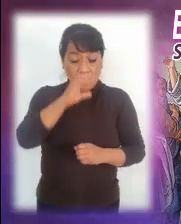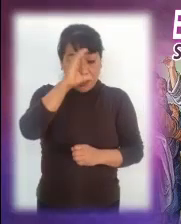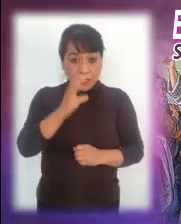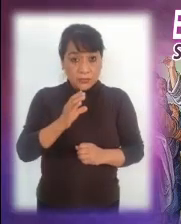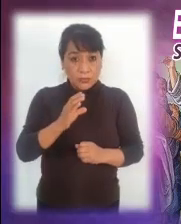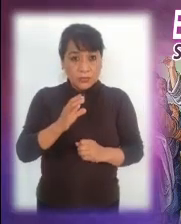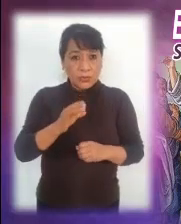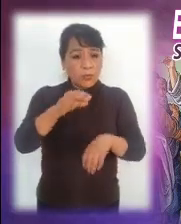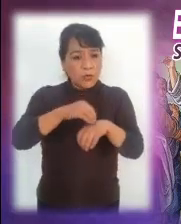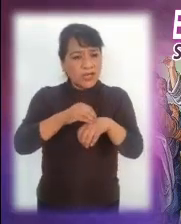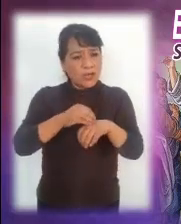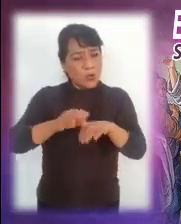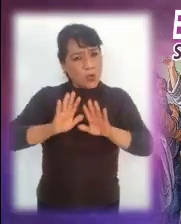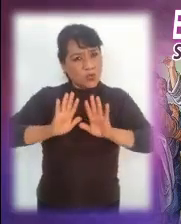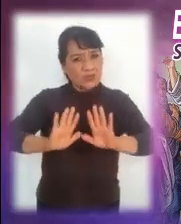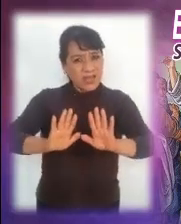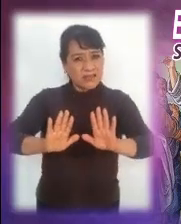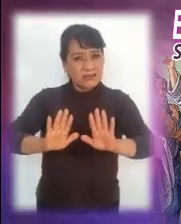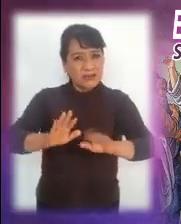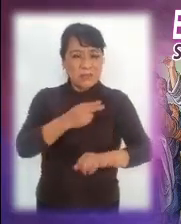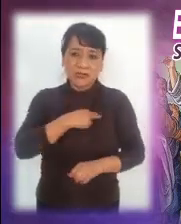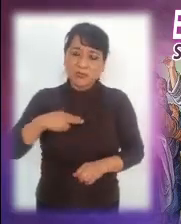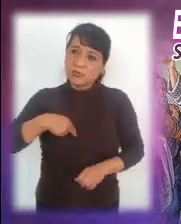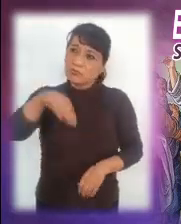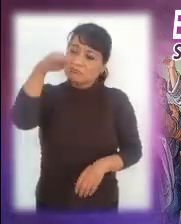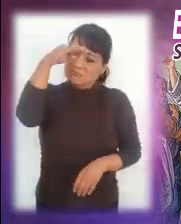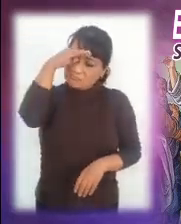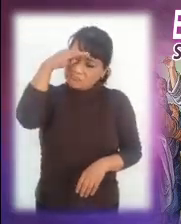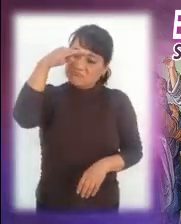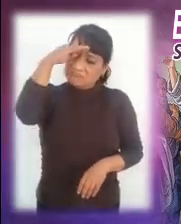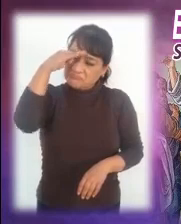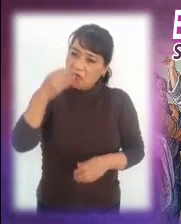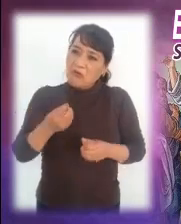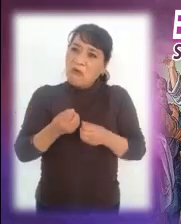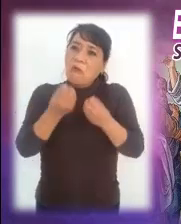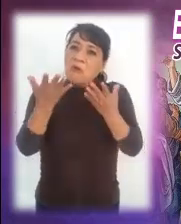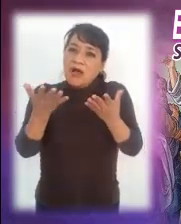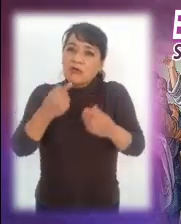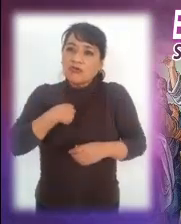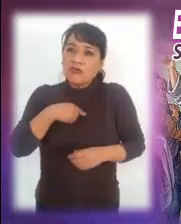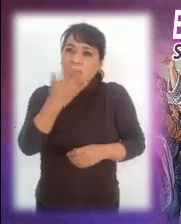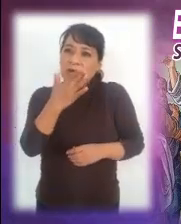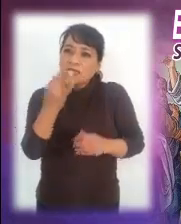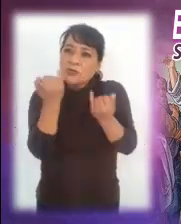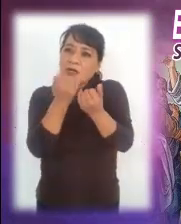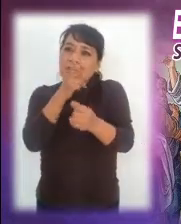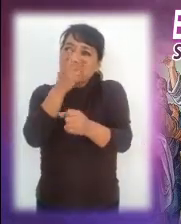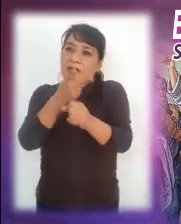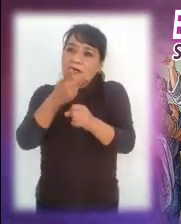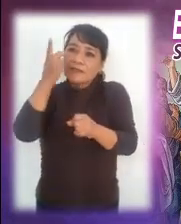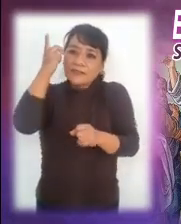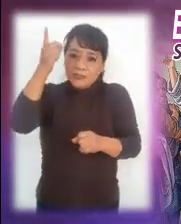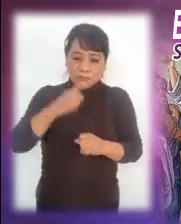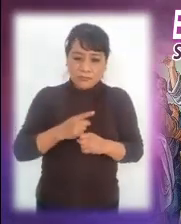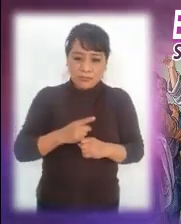piedra de toque para saber cuánto nos parecemos el perdón y el amor